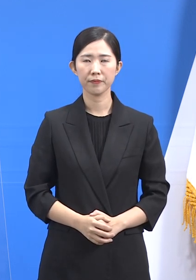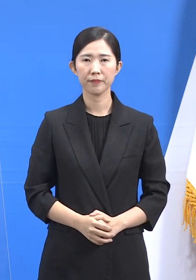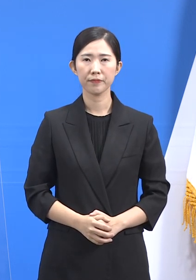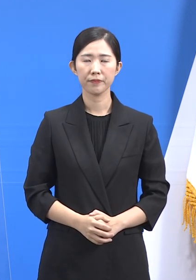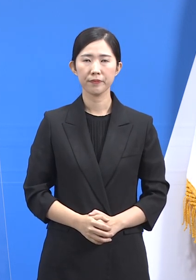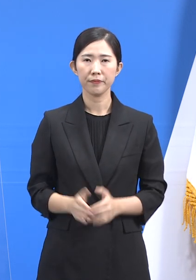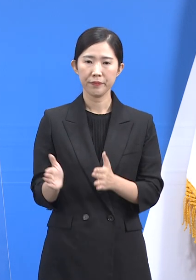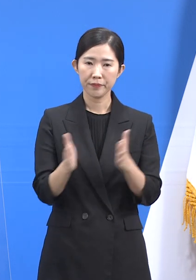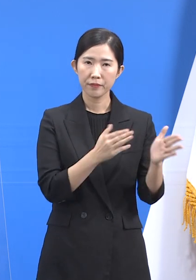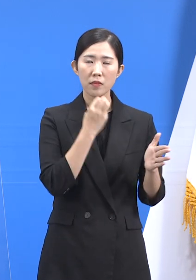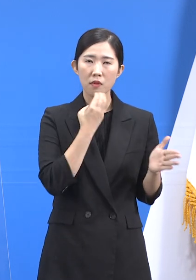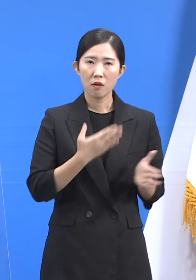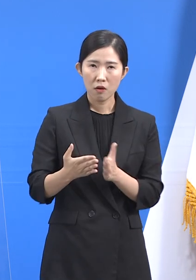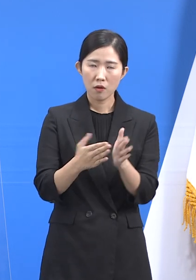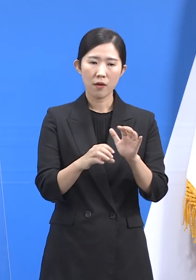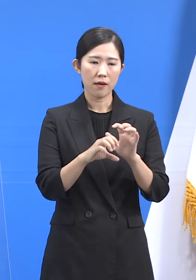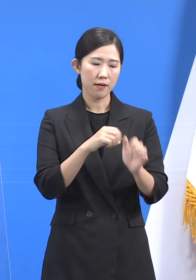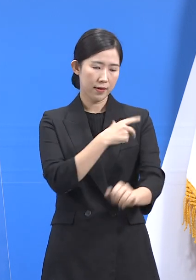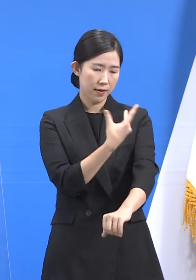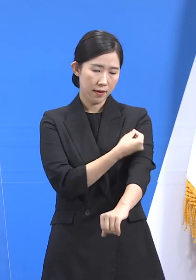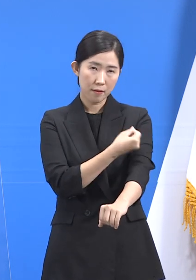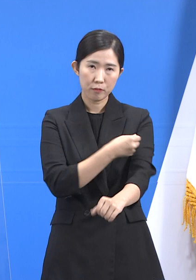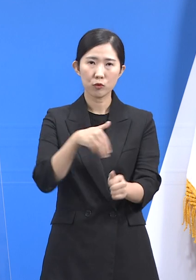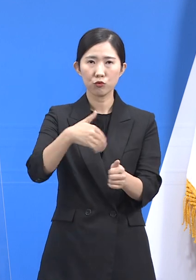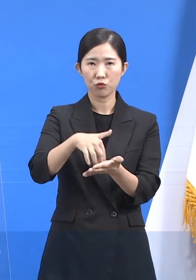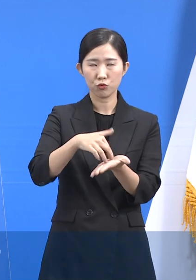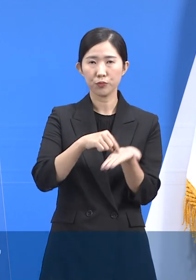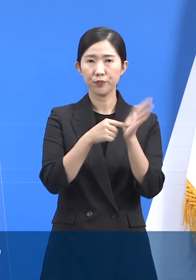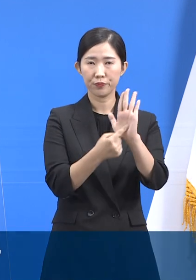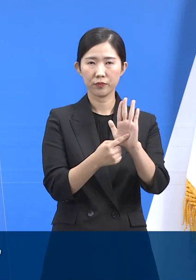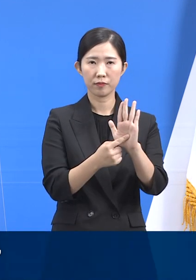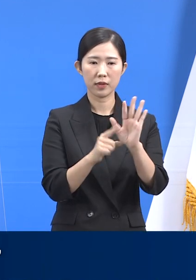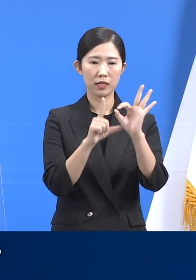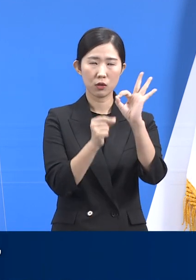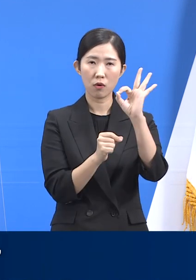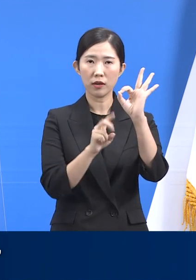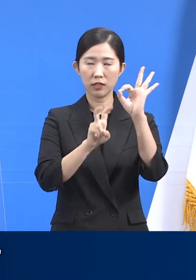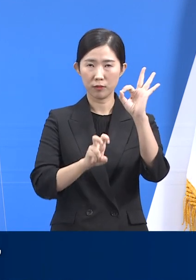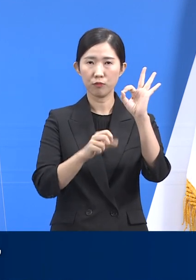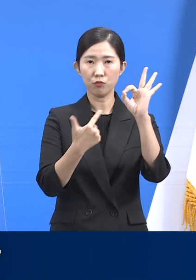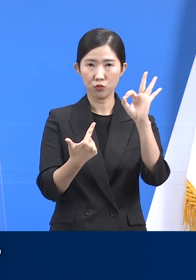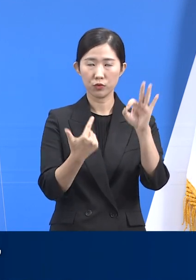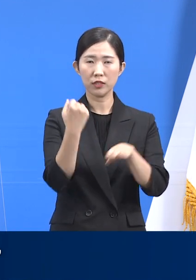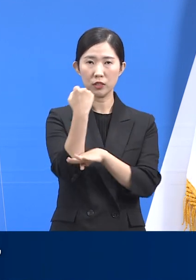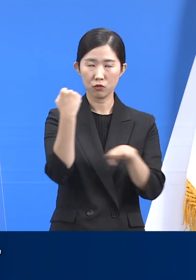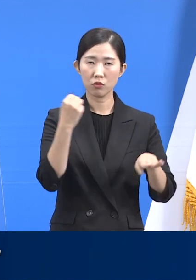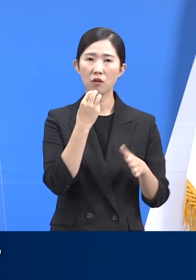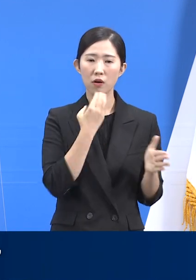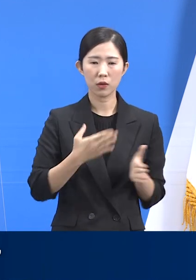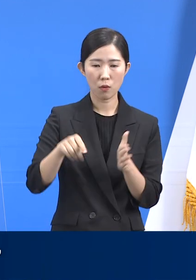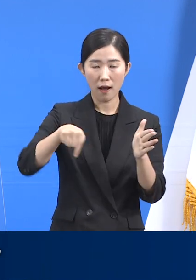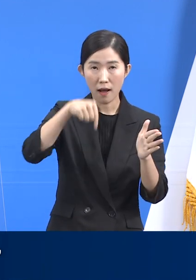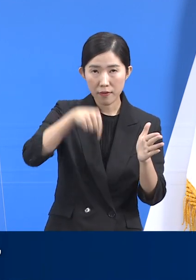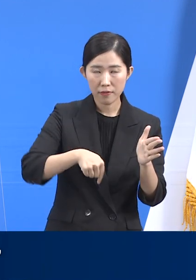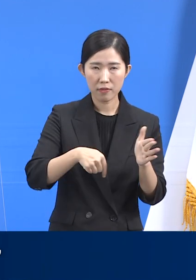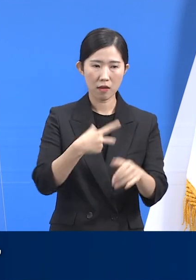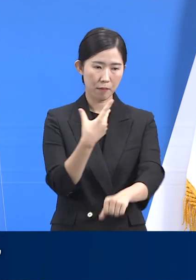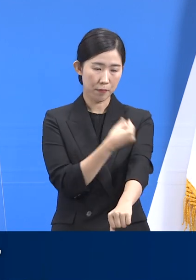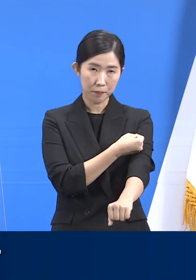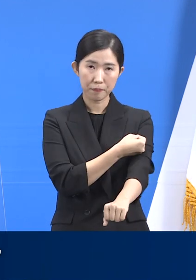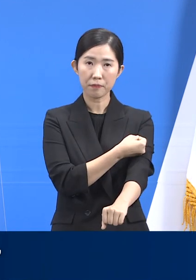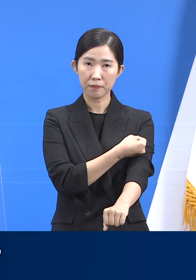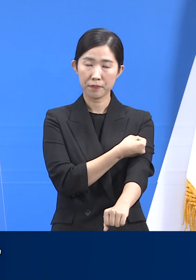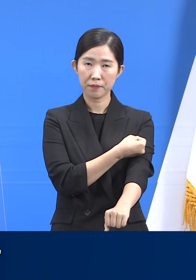다음은 경기도 코로나19 예방접종 현황입니다. 10월 26일 0시 기준 경기도민 가운데 코로나19